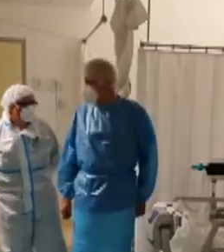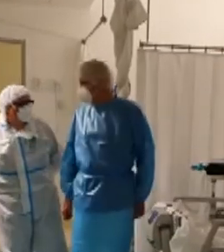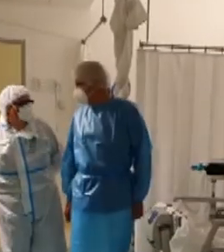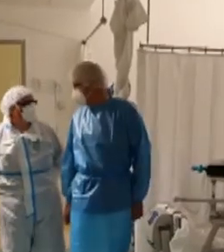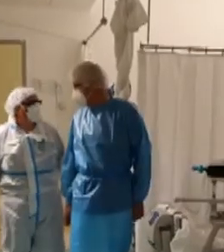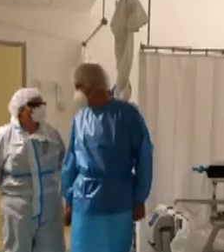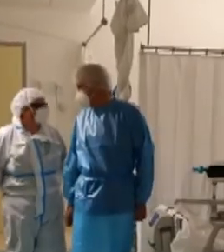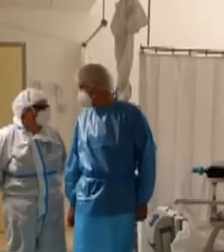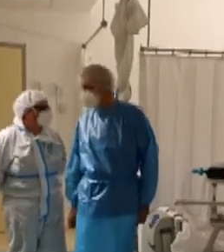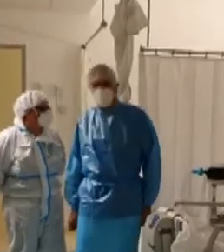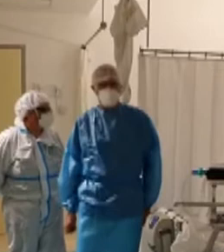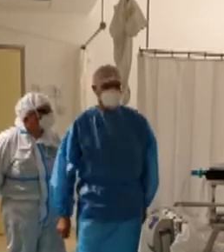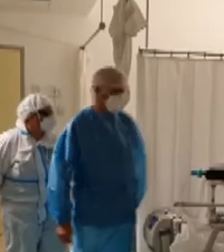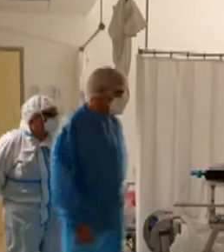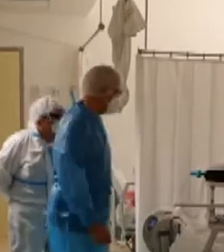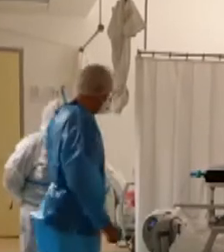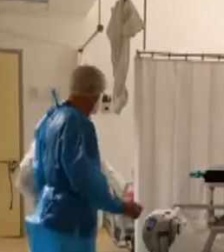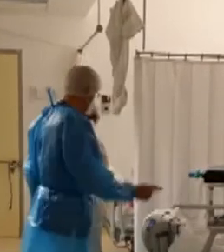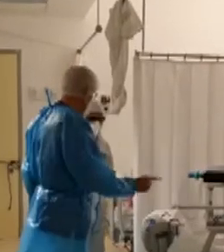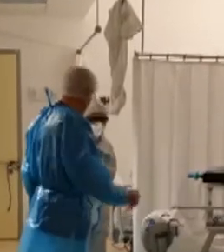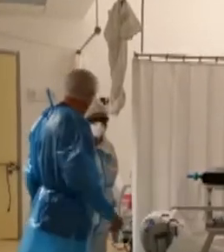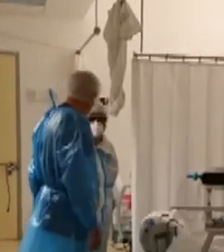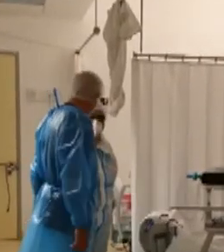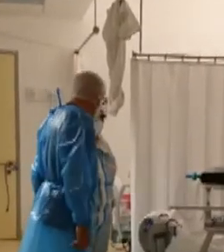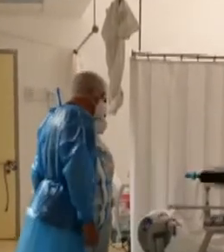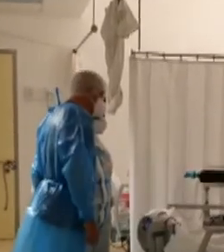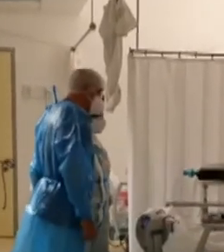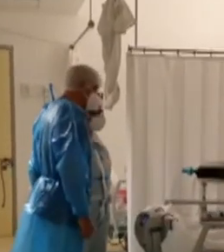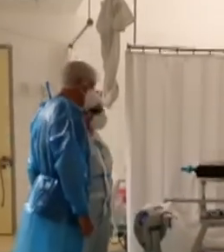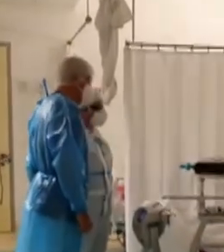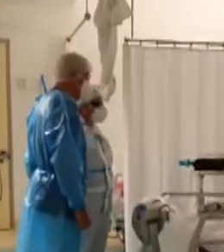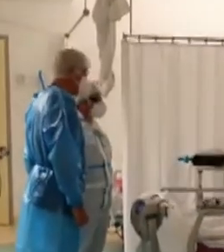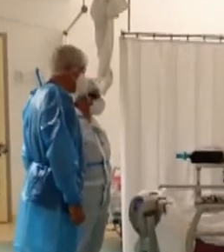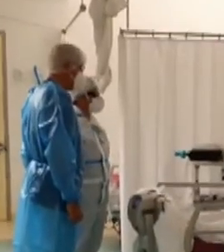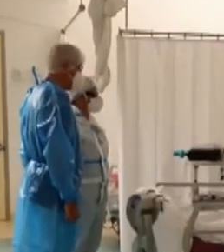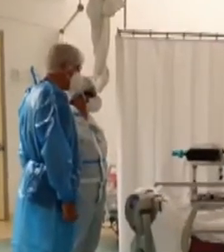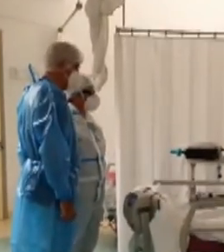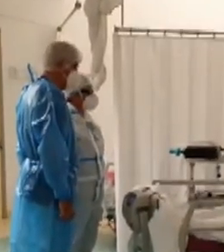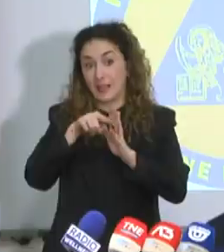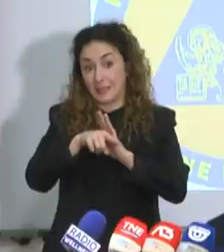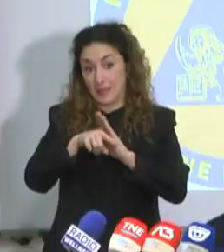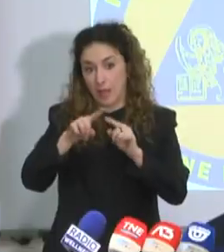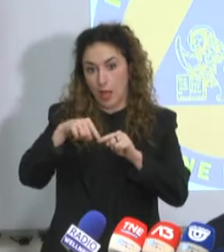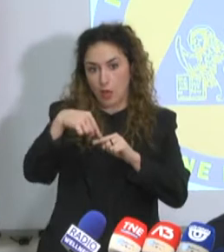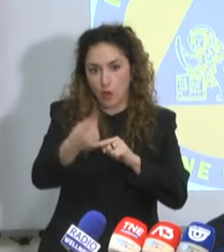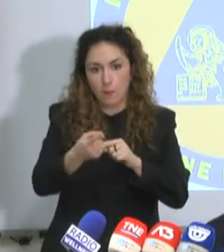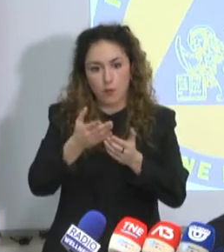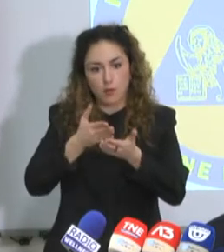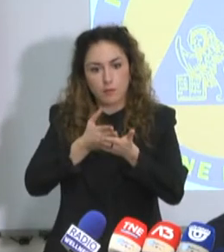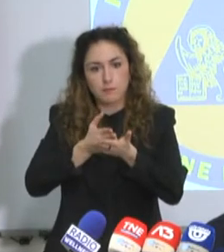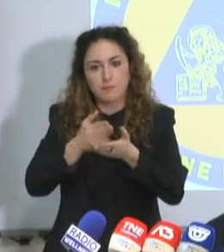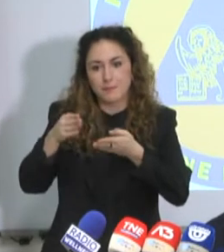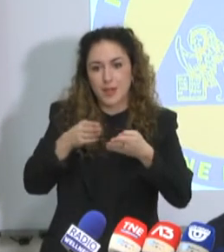'adegenza di posti terapia intensiva è comunque lunga in questi pazienti.